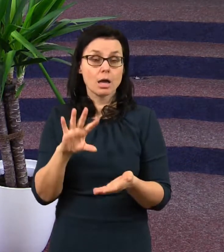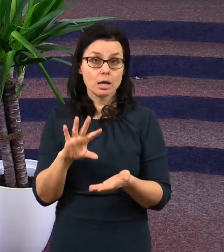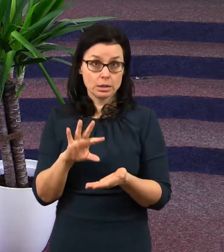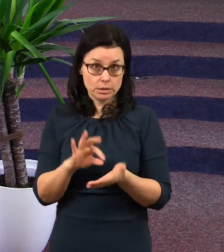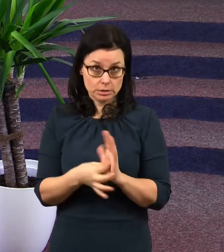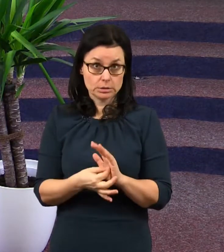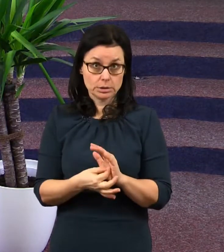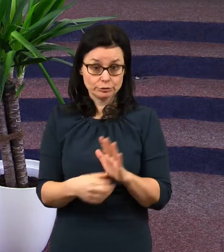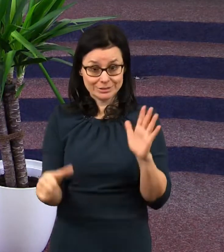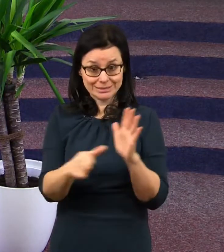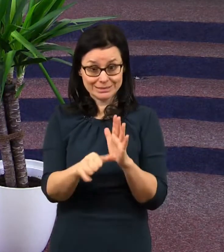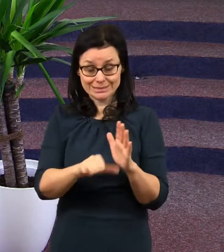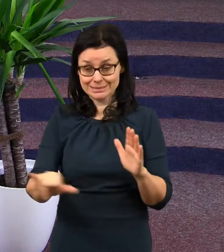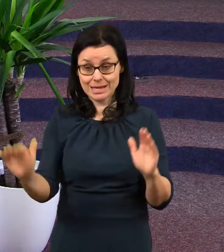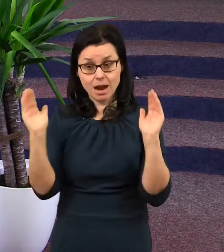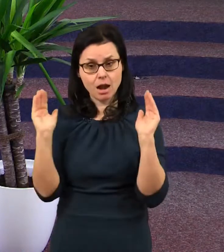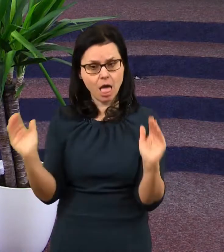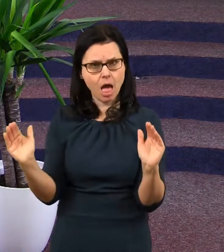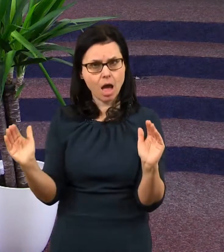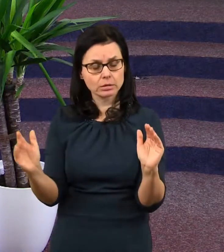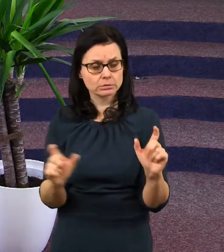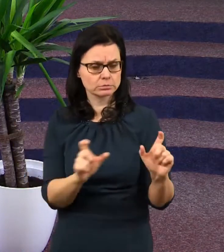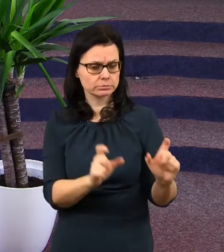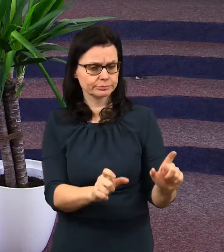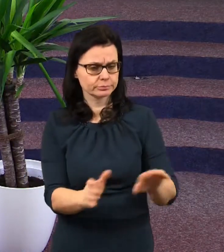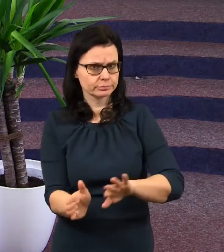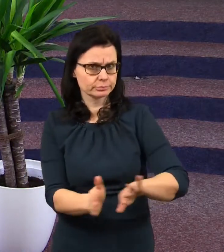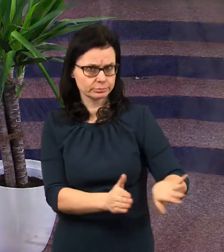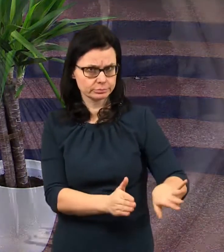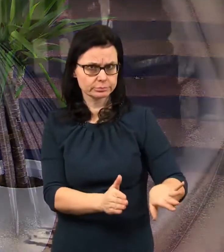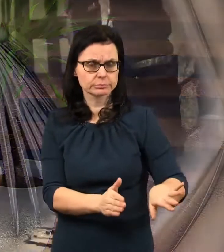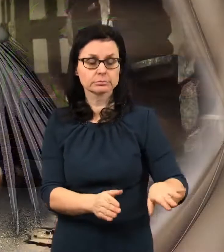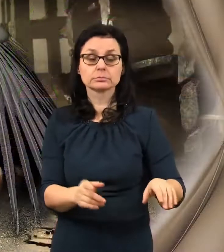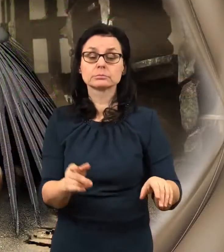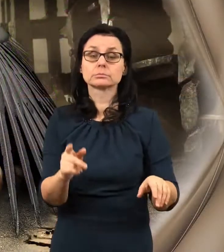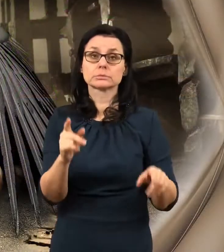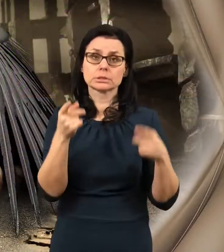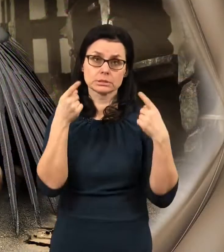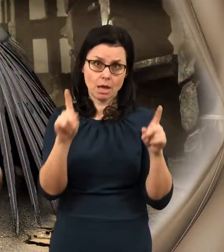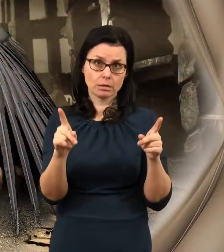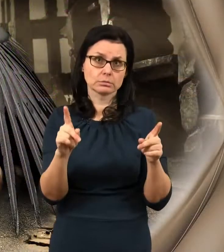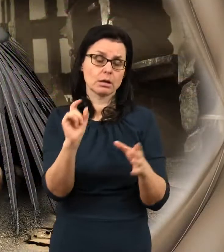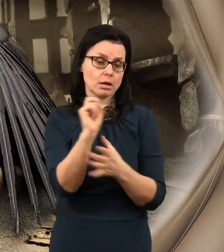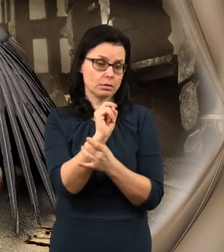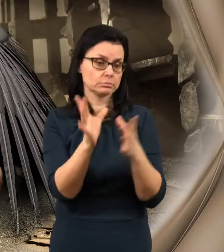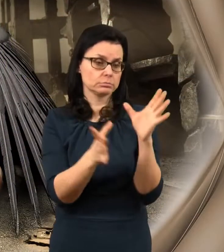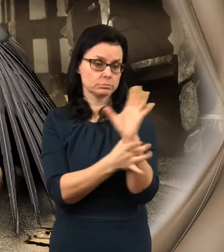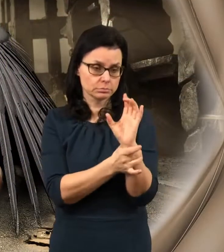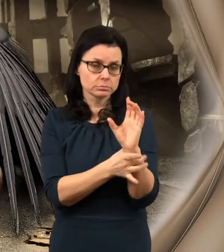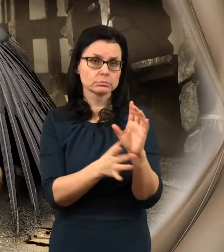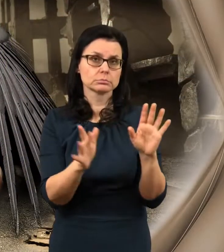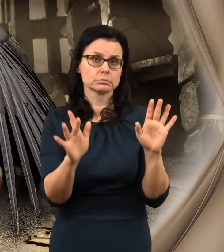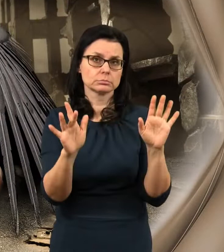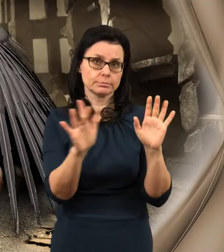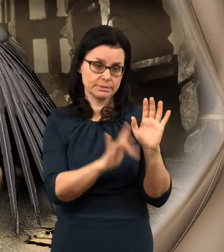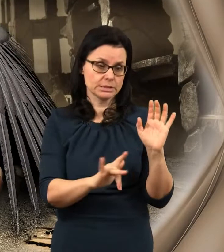těch tisíce let? Máme napsáno, že Satan bude svázán na tisíc let.